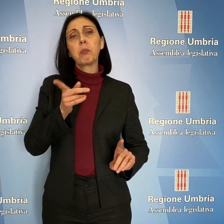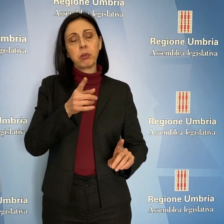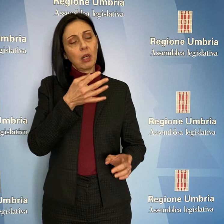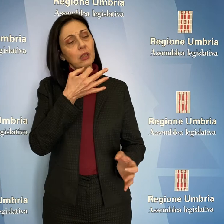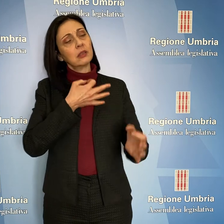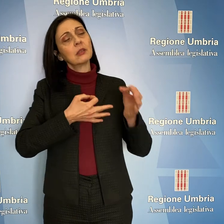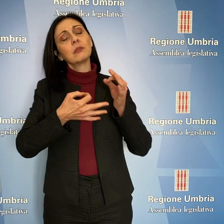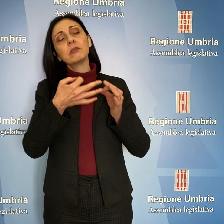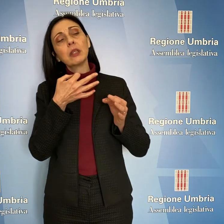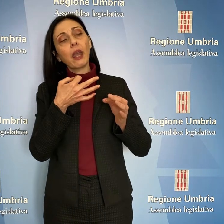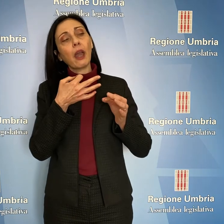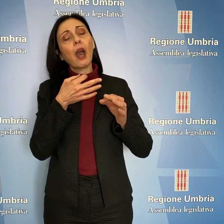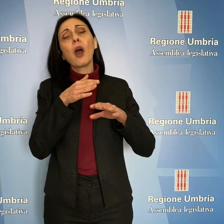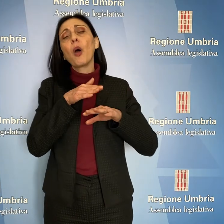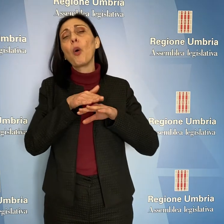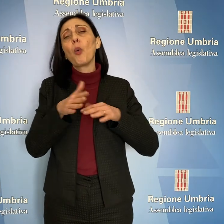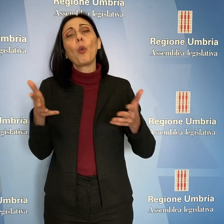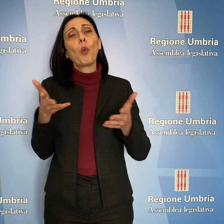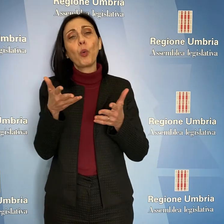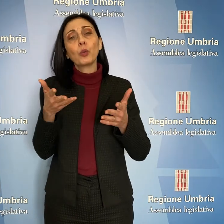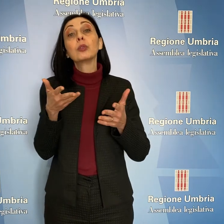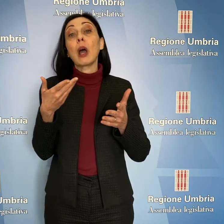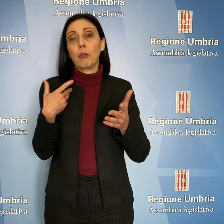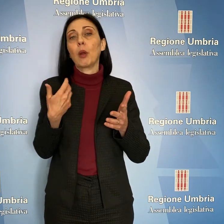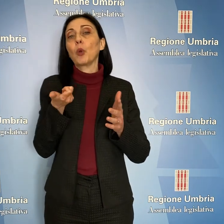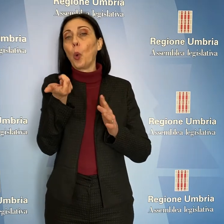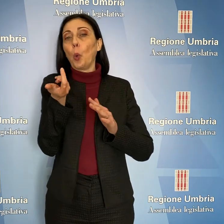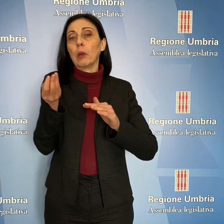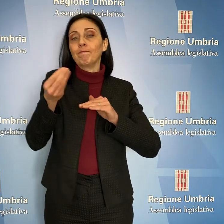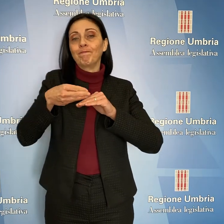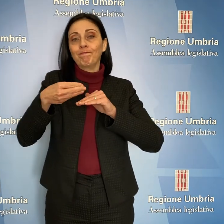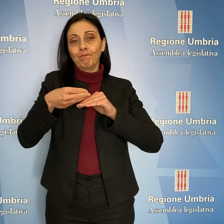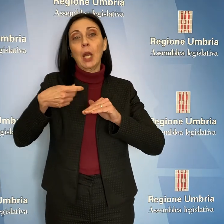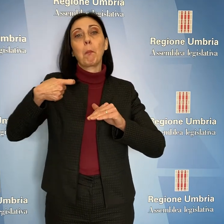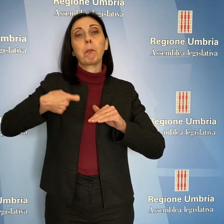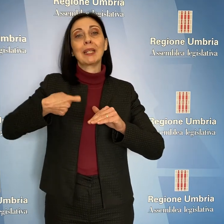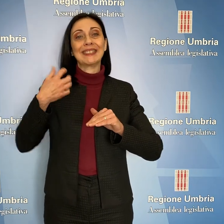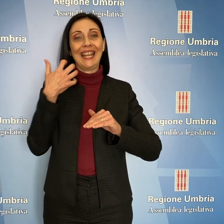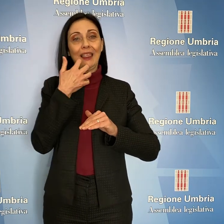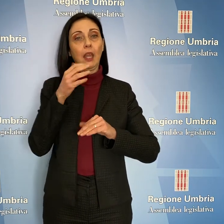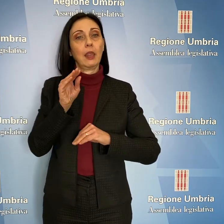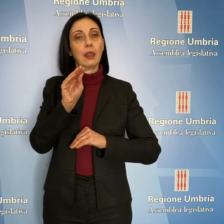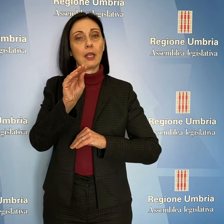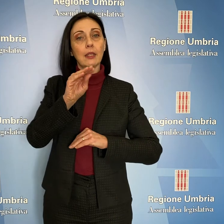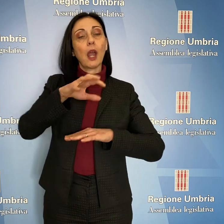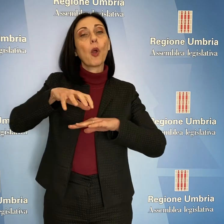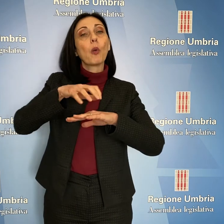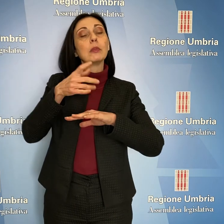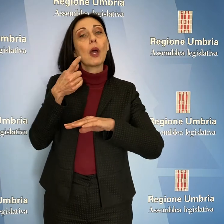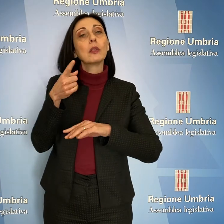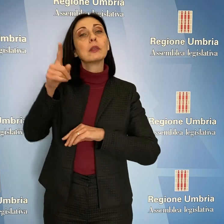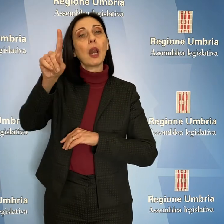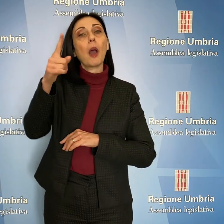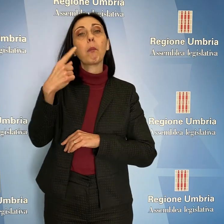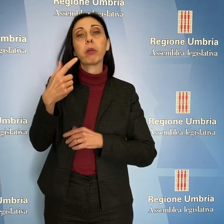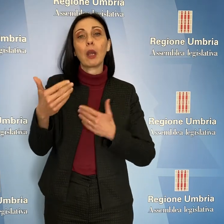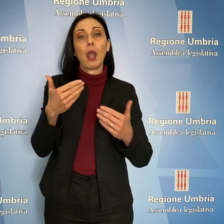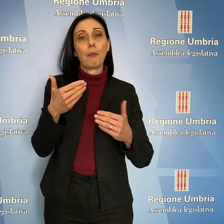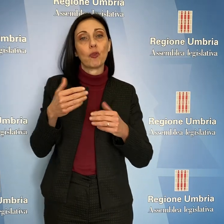come si intenderebbe impiegare gli ulteriori macchinari richiesti dalla presidente Tesei al commissario straordinario per l